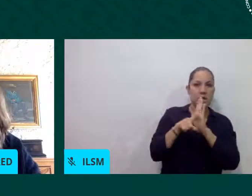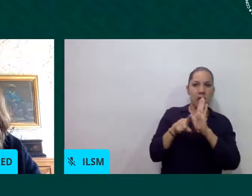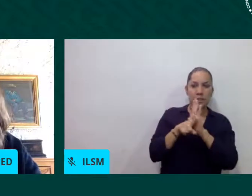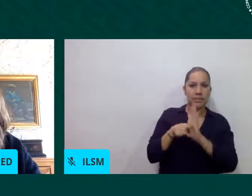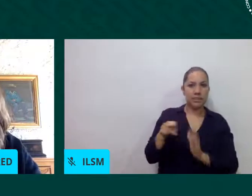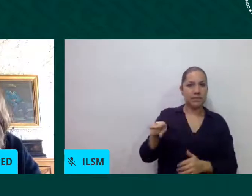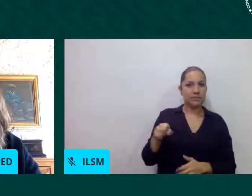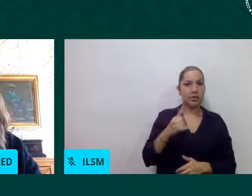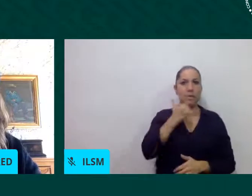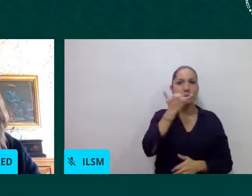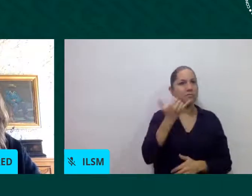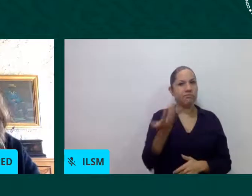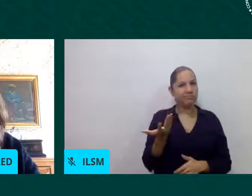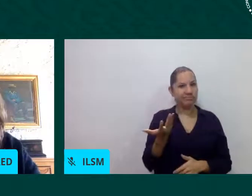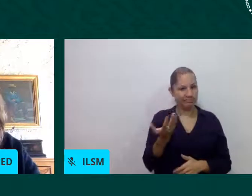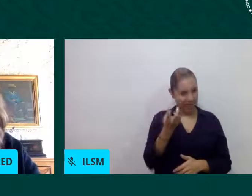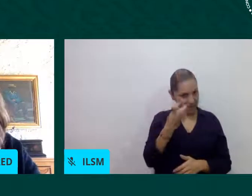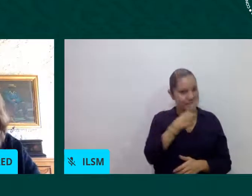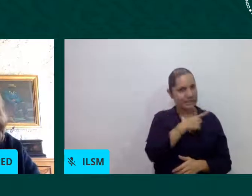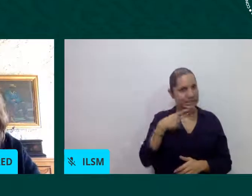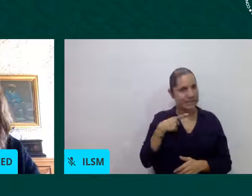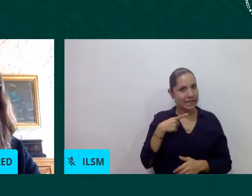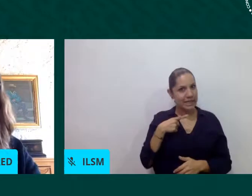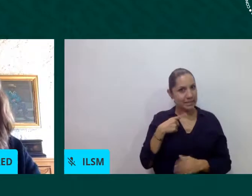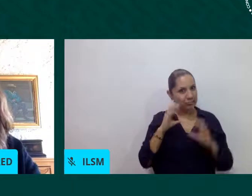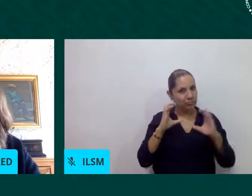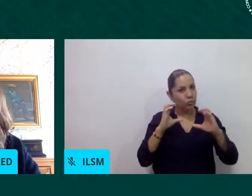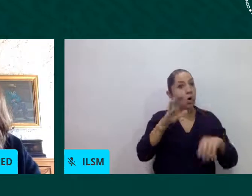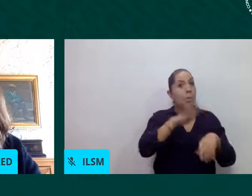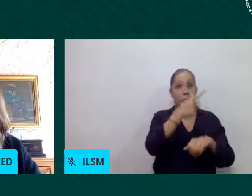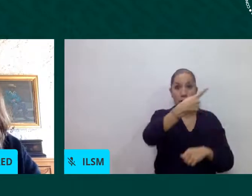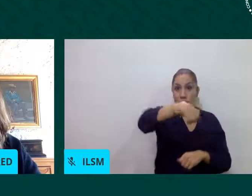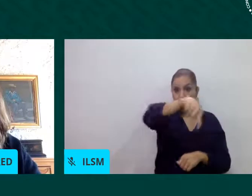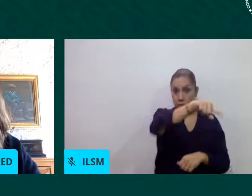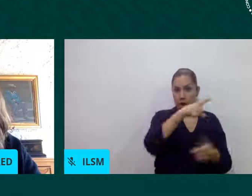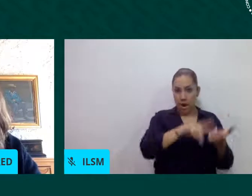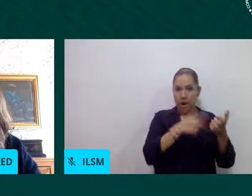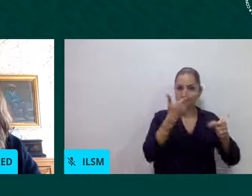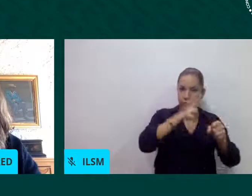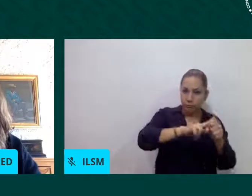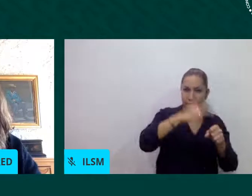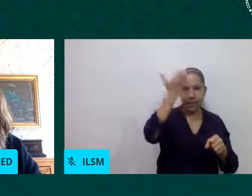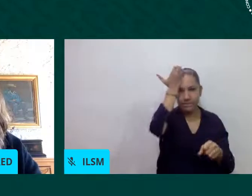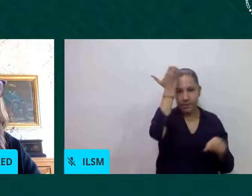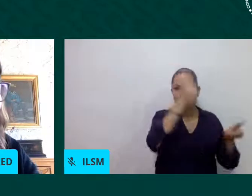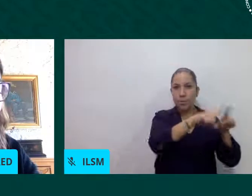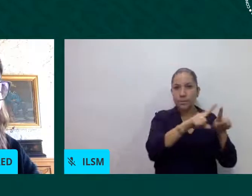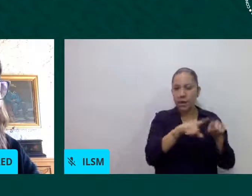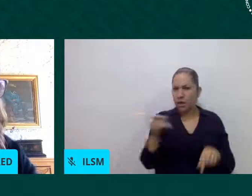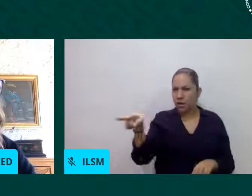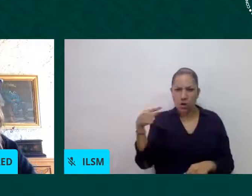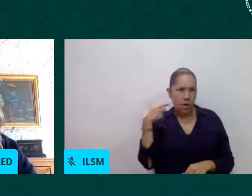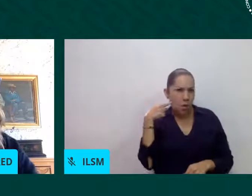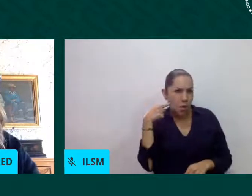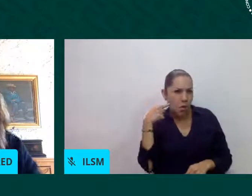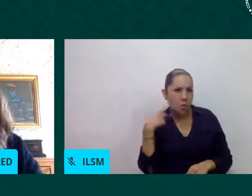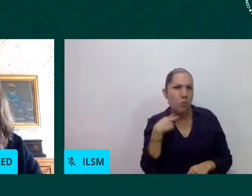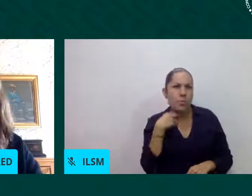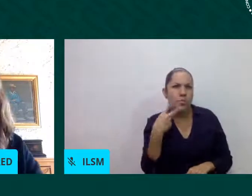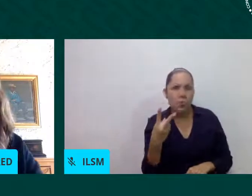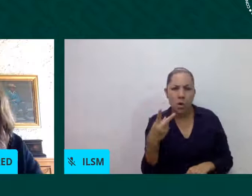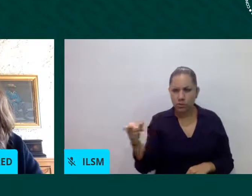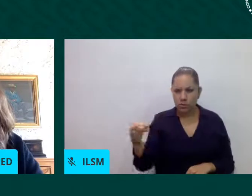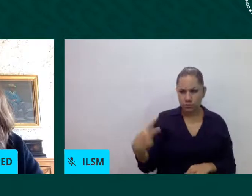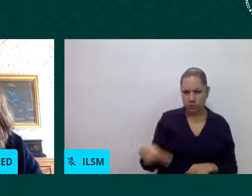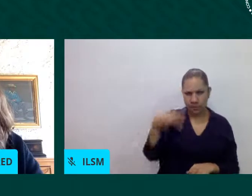personas digamos cierran la posibilidad de acceder al servicio y esto y esto no está relacionado por